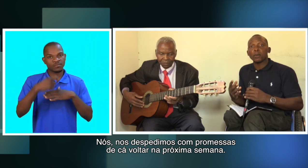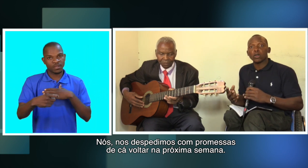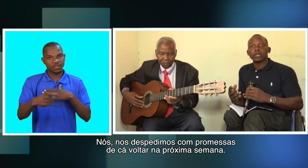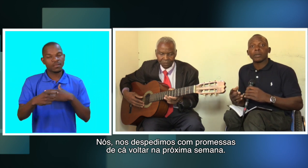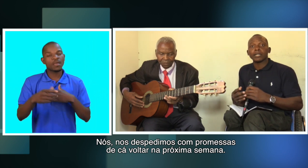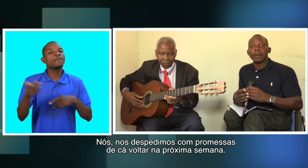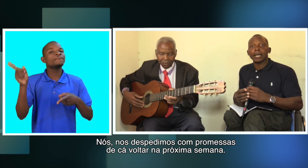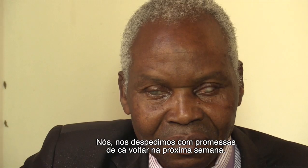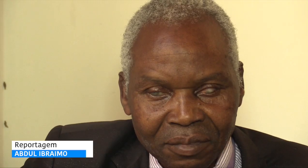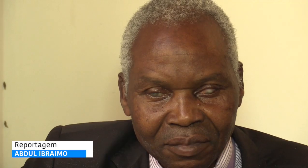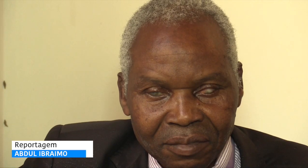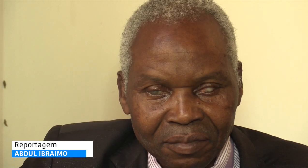próxima semana